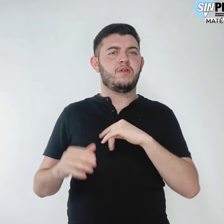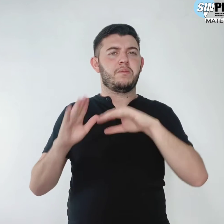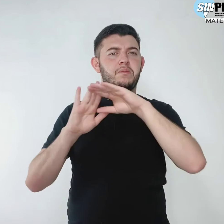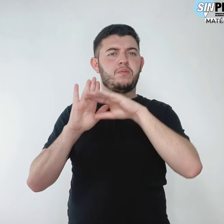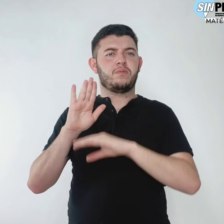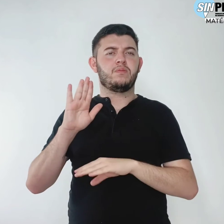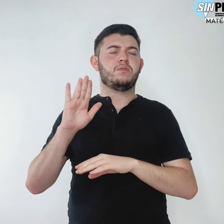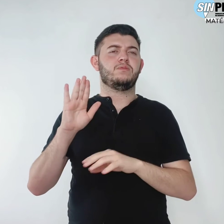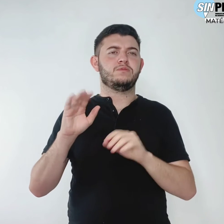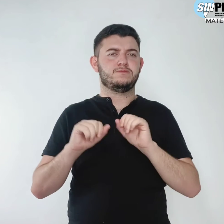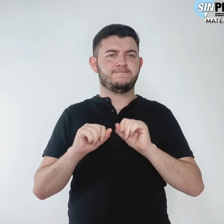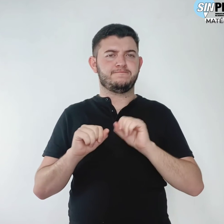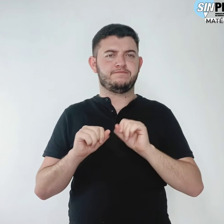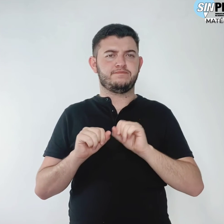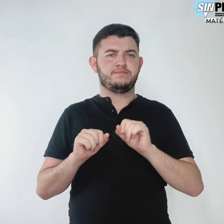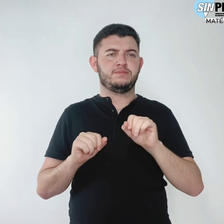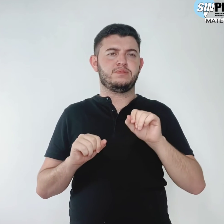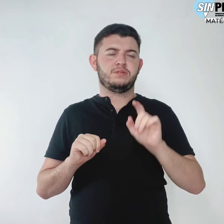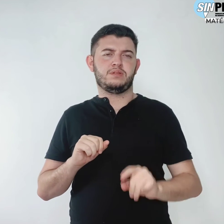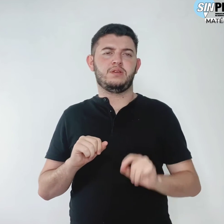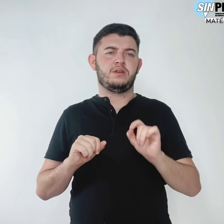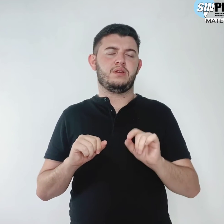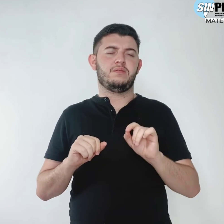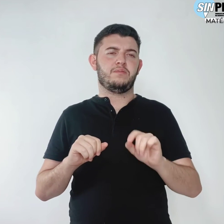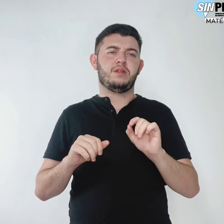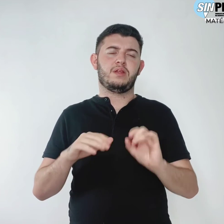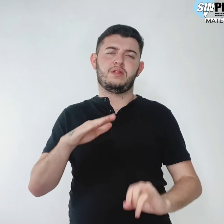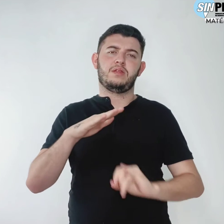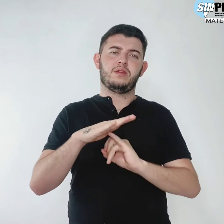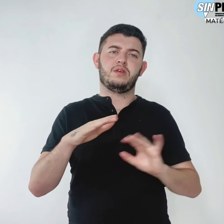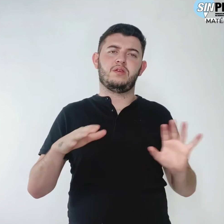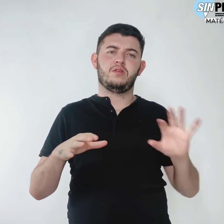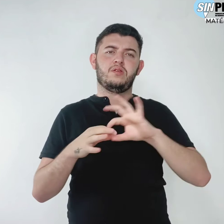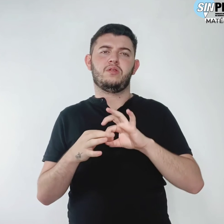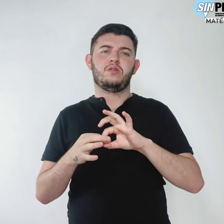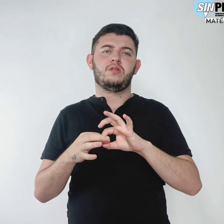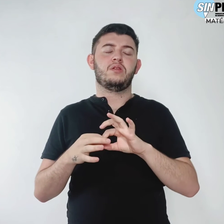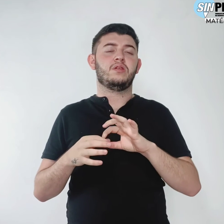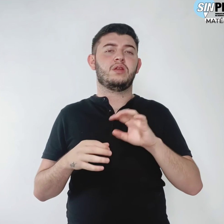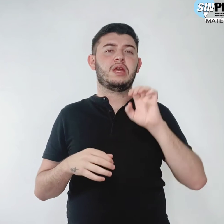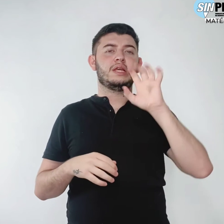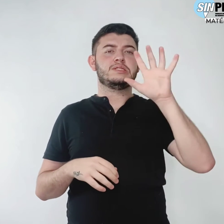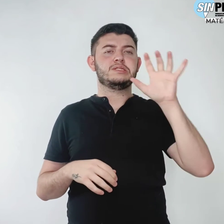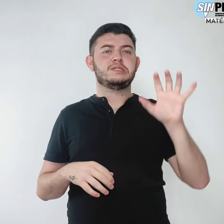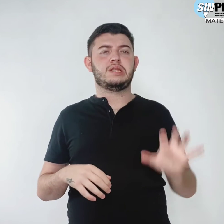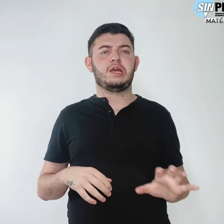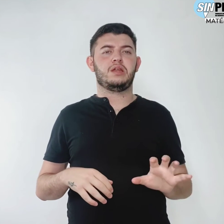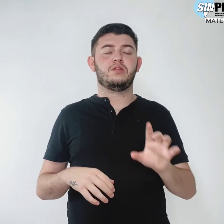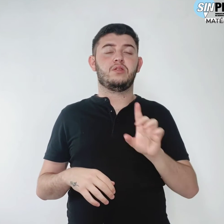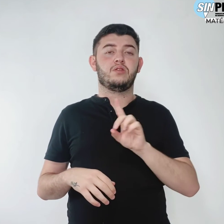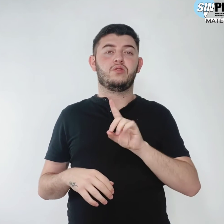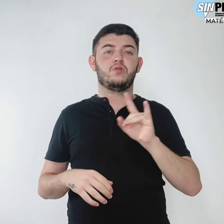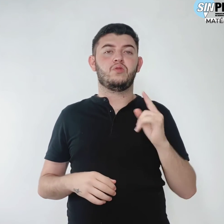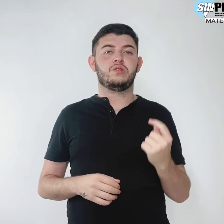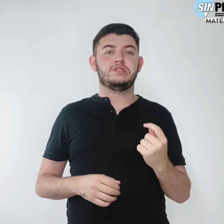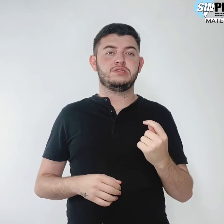deverá ser realizada pelas entidades filiadas nos estados durante o dia,